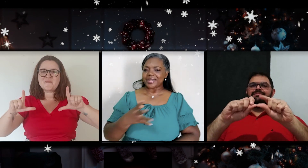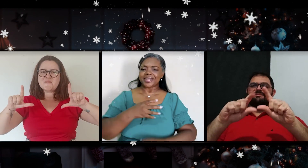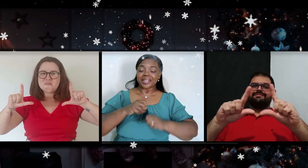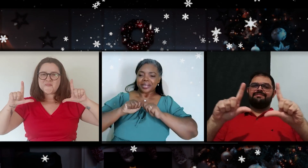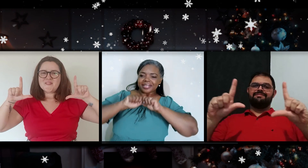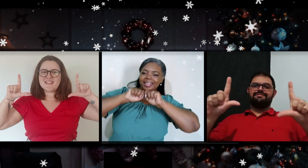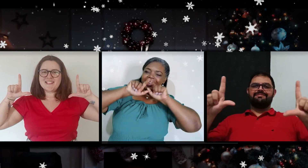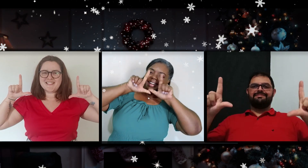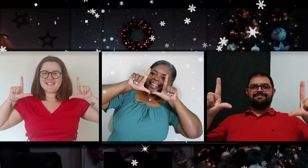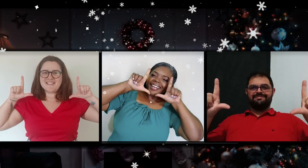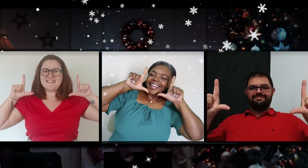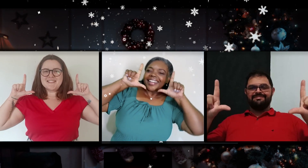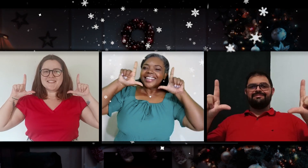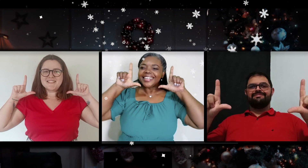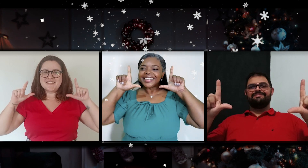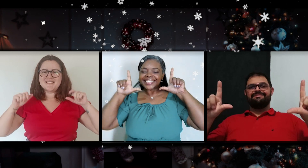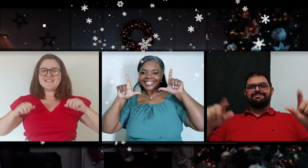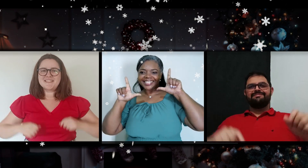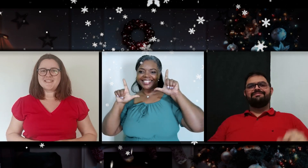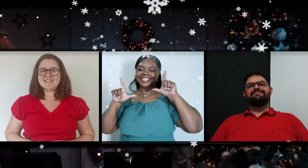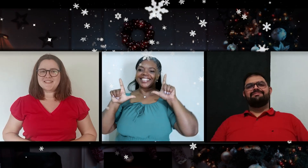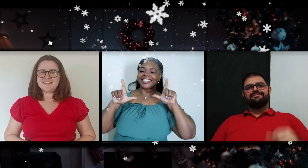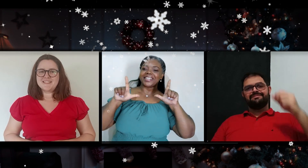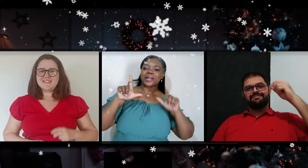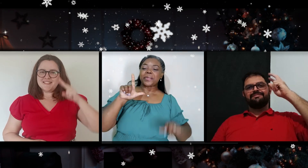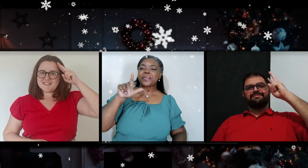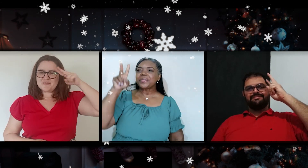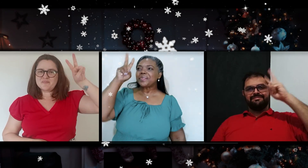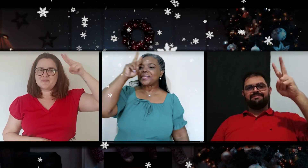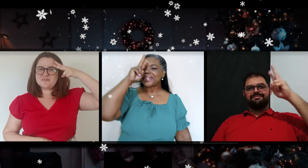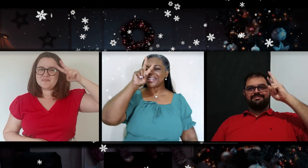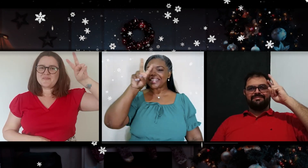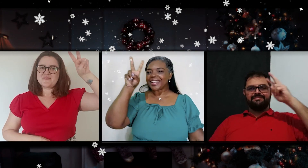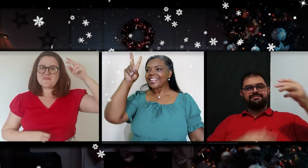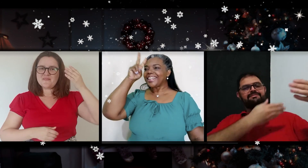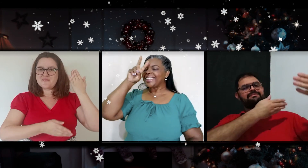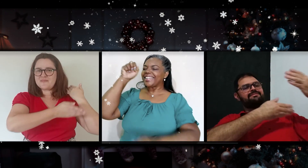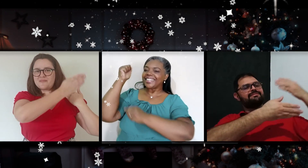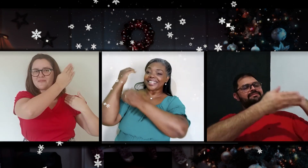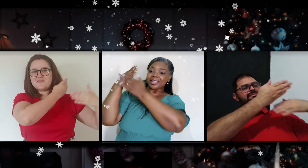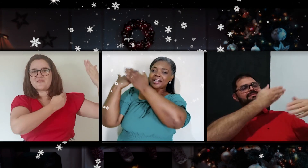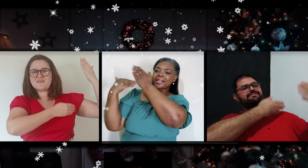cada amanhecer Oh, acaso que se foi,